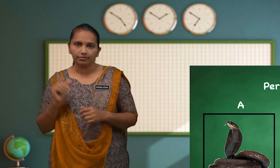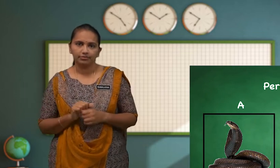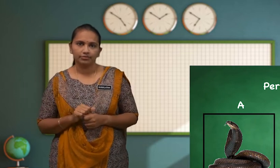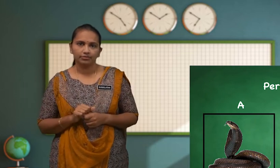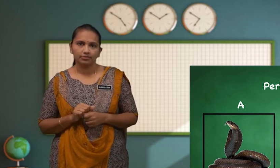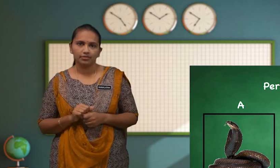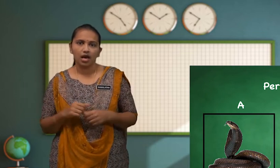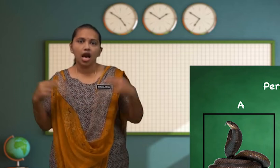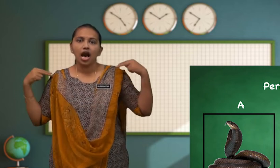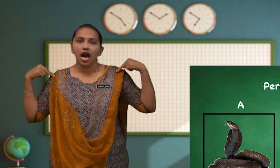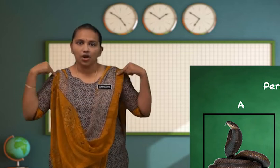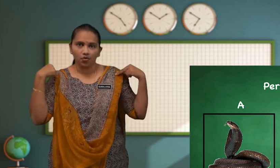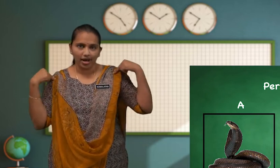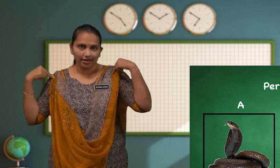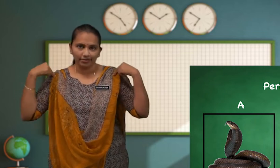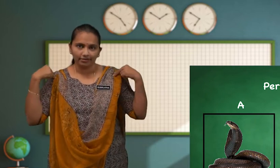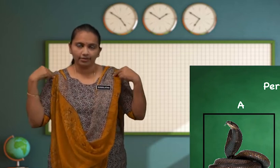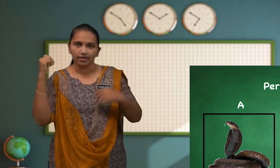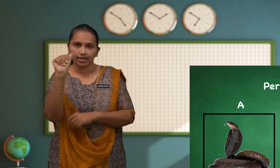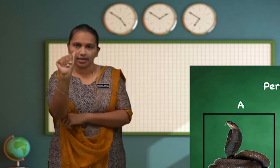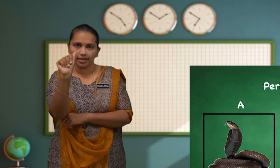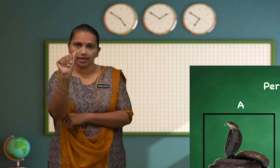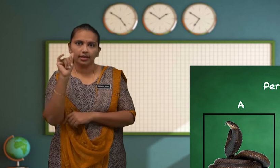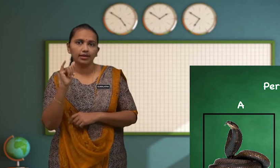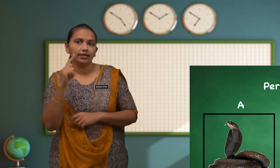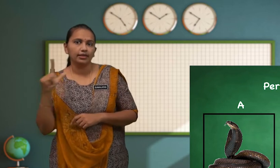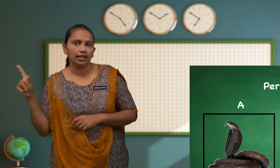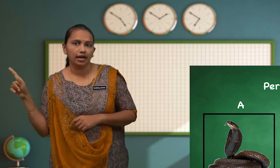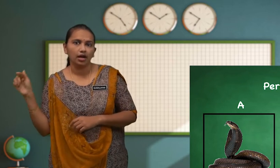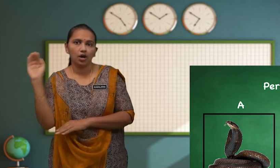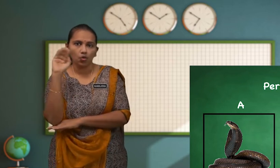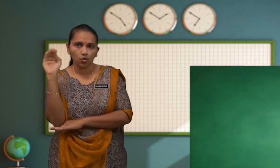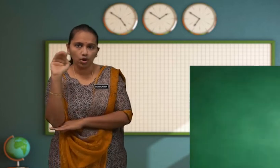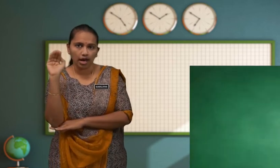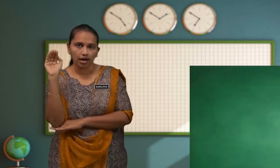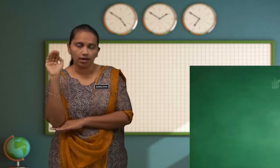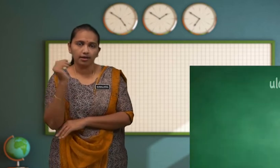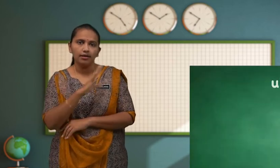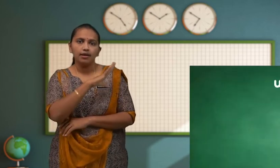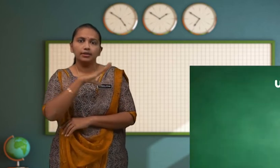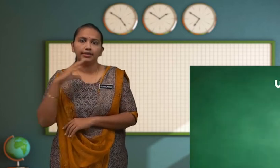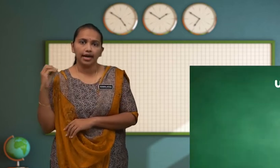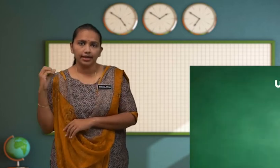Haiwan A Ialah Ular Dan